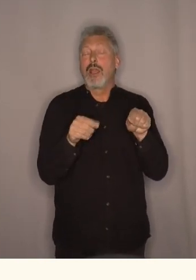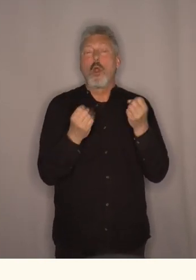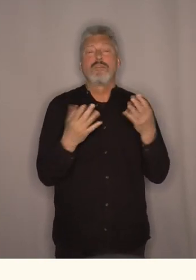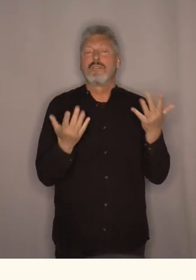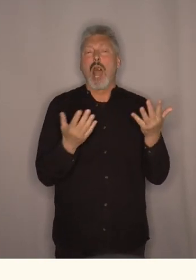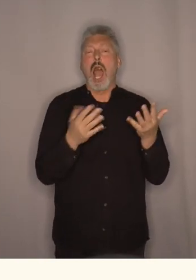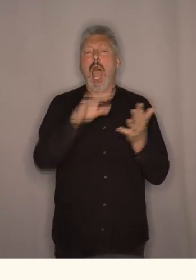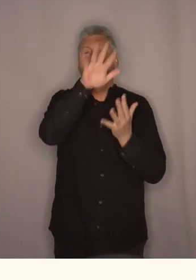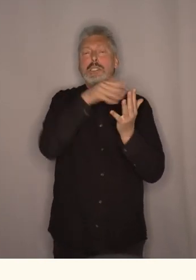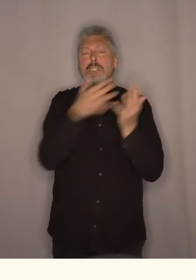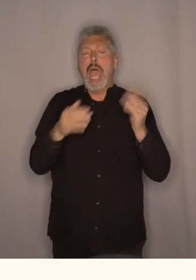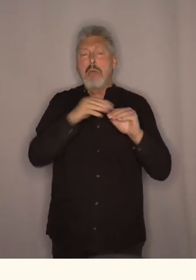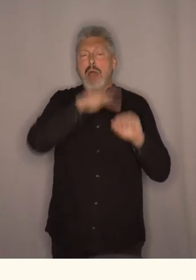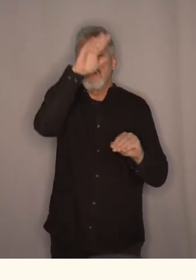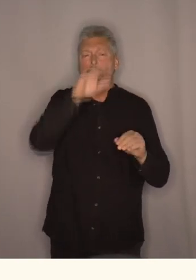skjemavelde